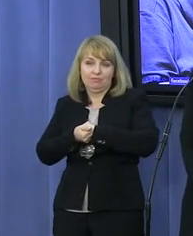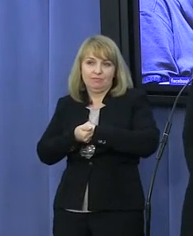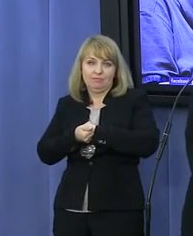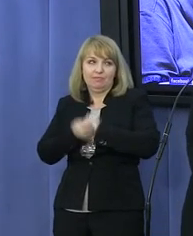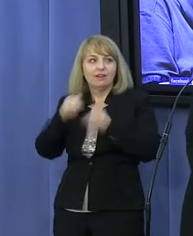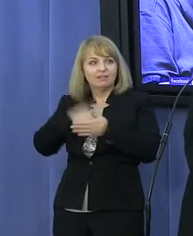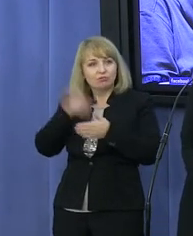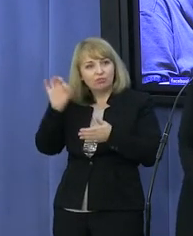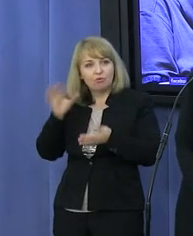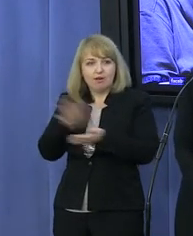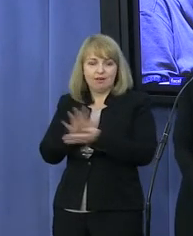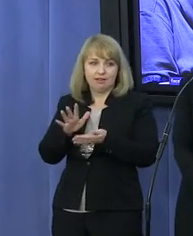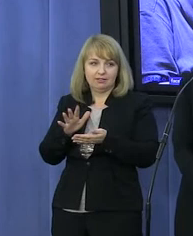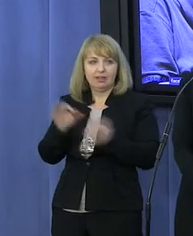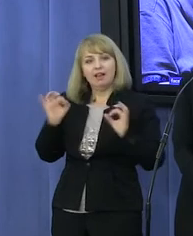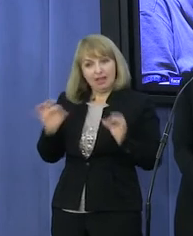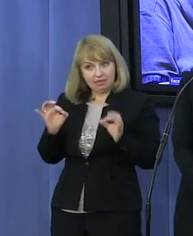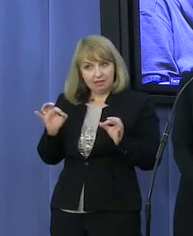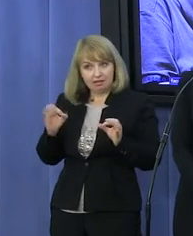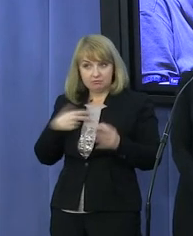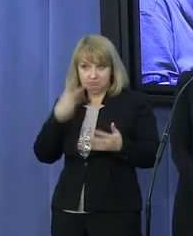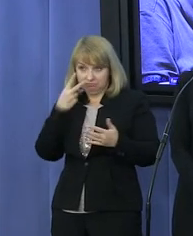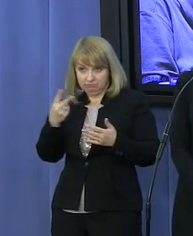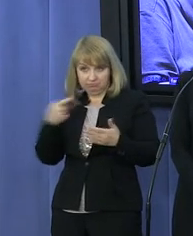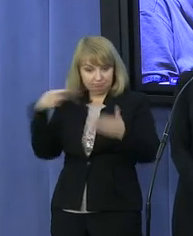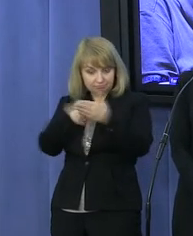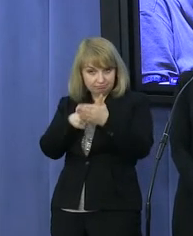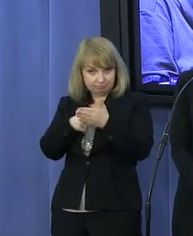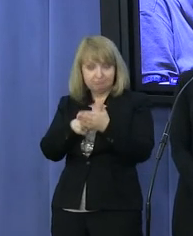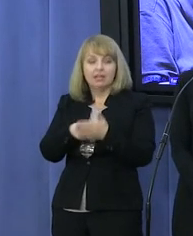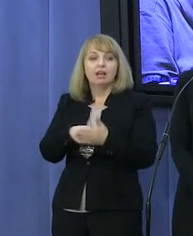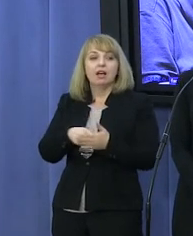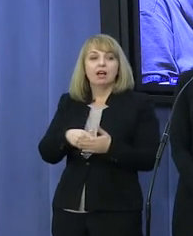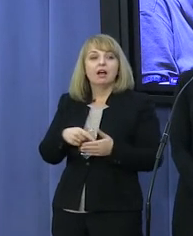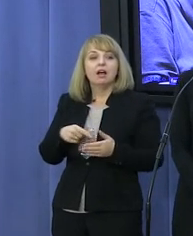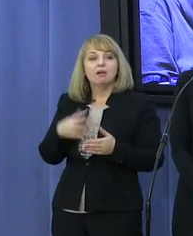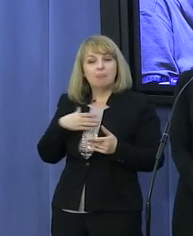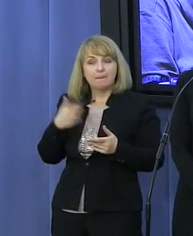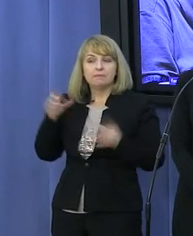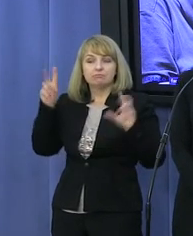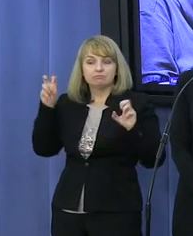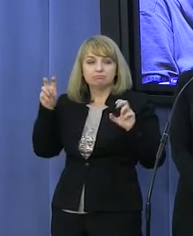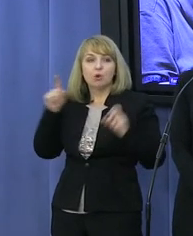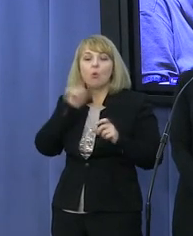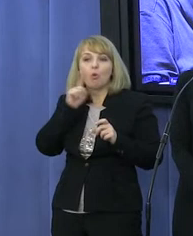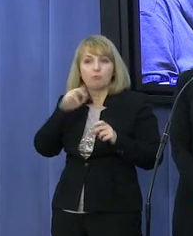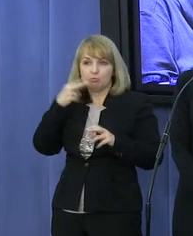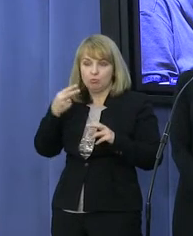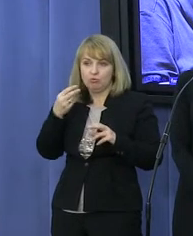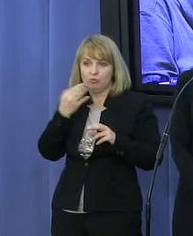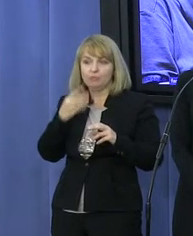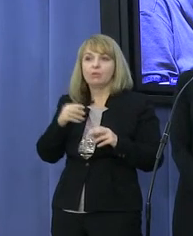człowiekiem. I tutaj dochodzimy do sedna tego mojego dylematu, bo przytoczę Państwu cytat z Michała Kamińskiego.